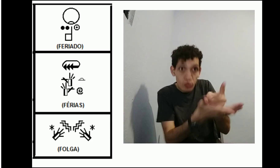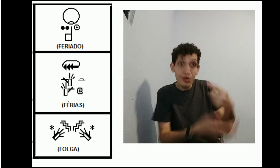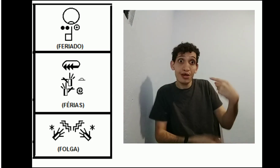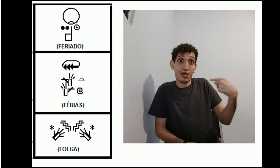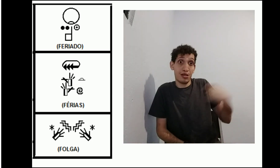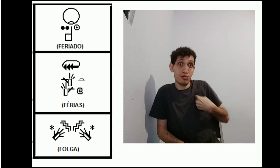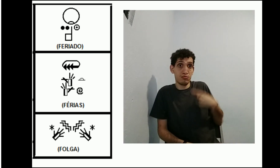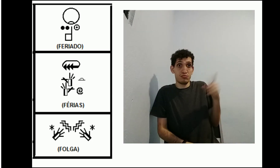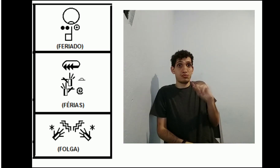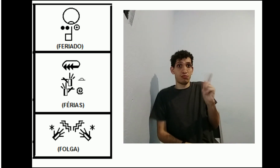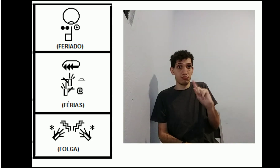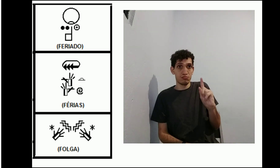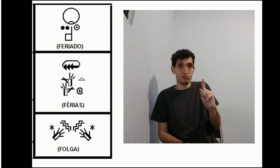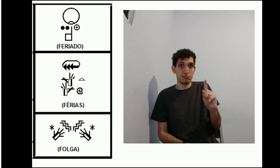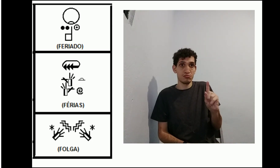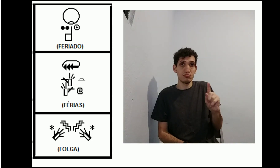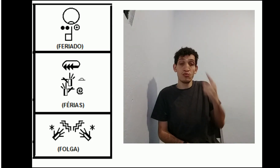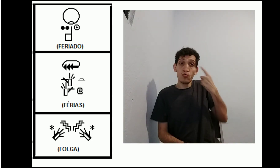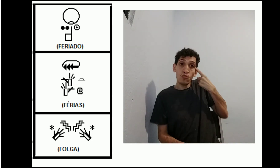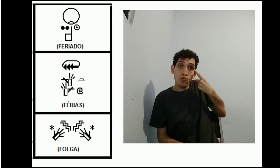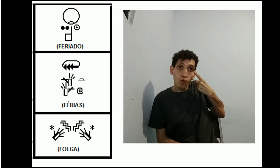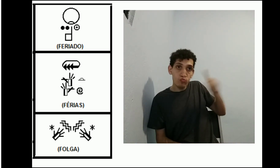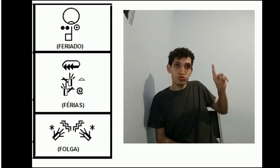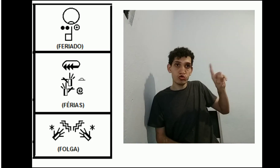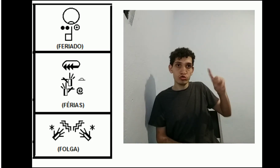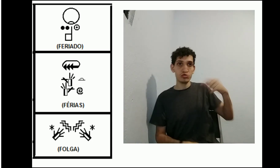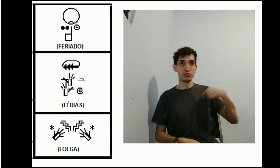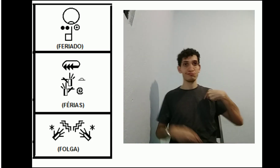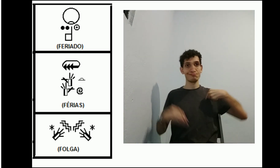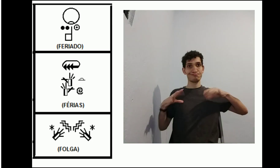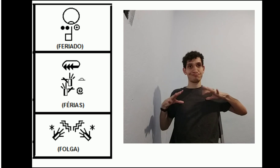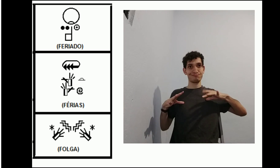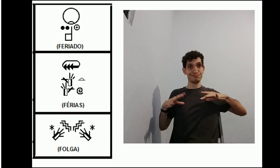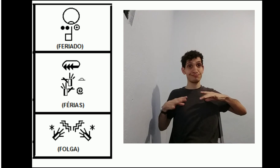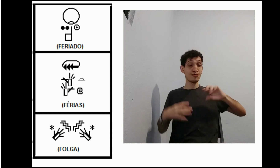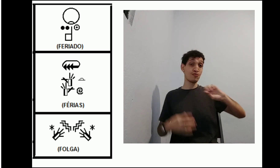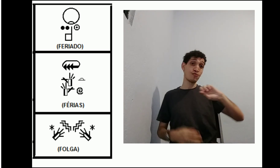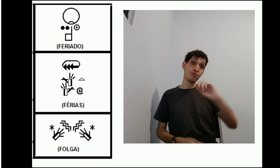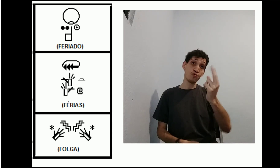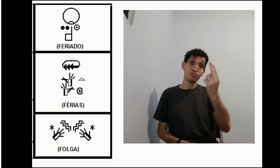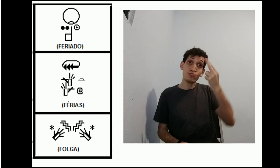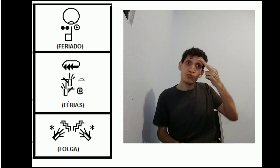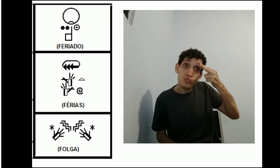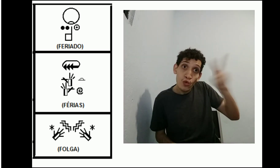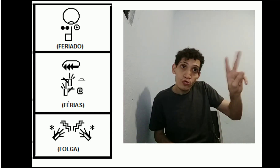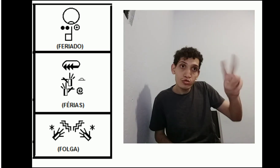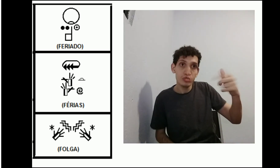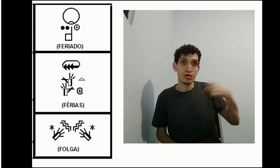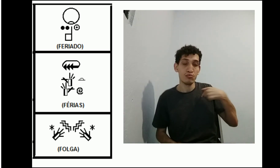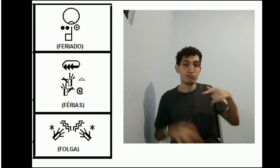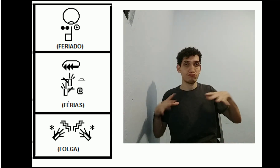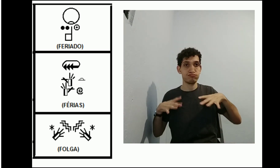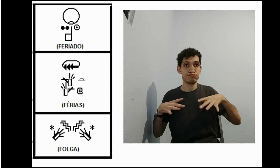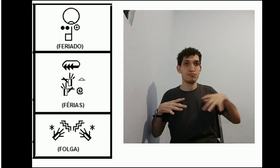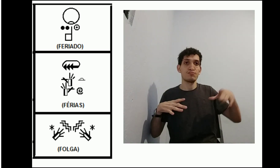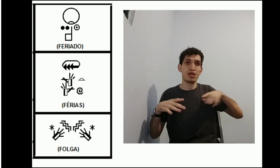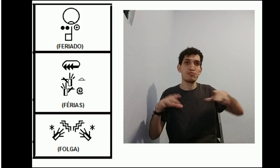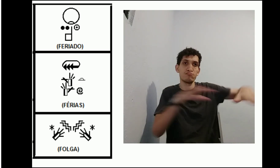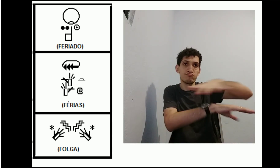quando todo mundo continua trabalhando, estudando, essa pessoa não. Então, durante um dia, por dois dias, né? Essa pessoa,